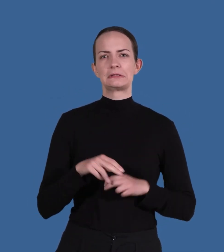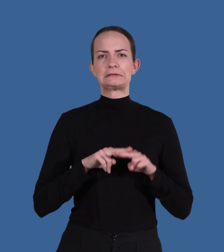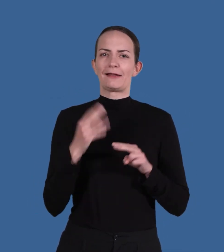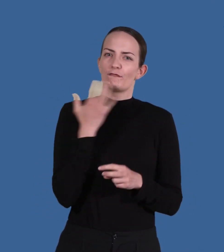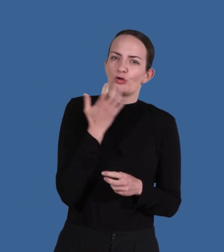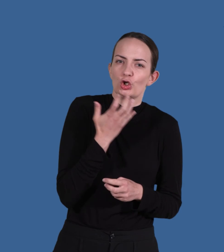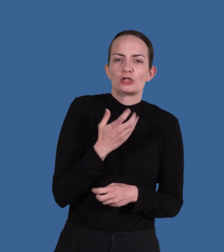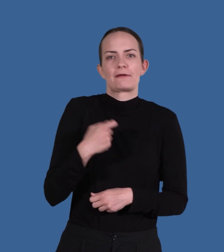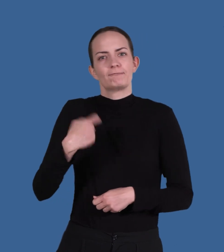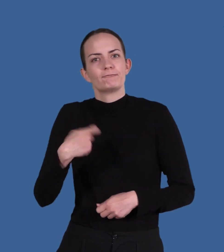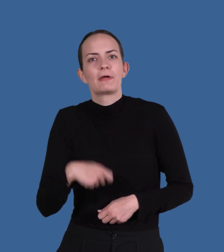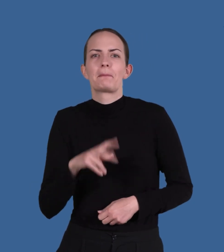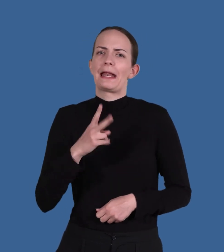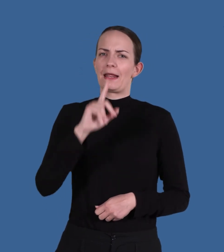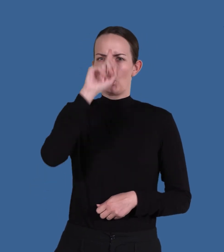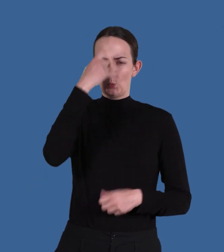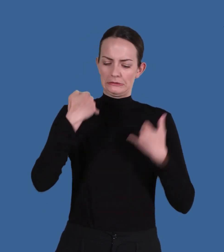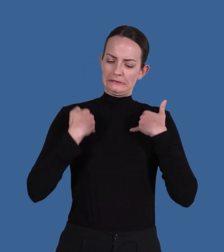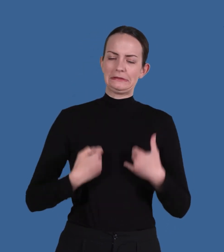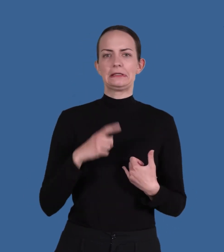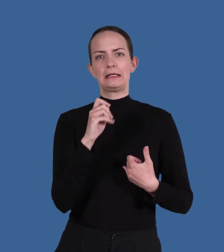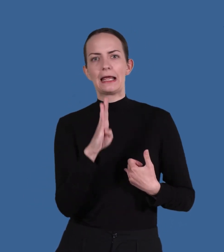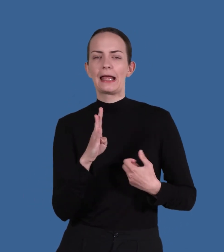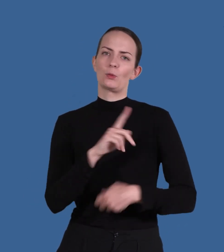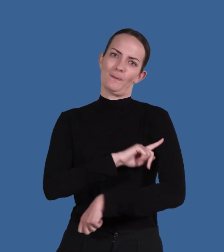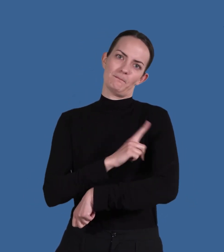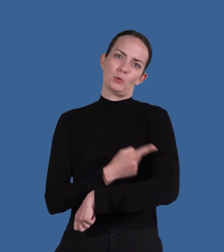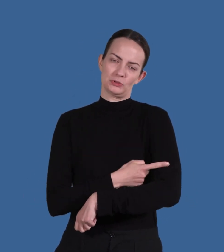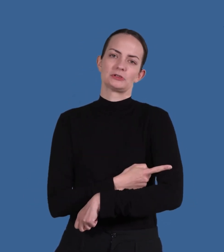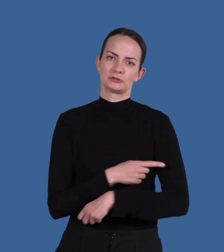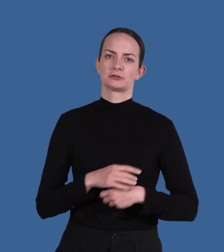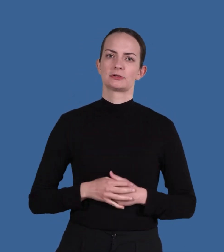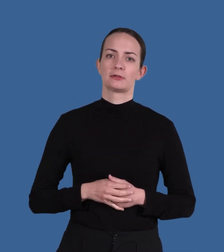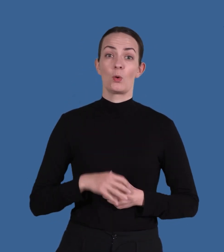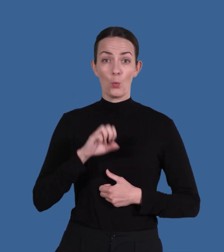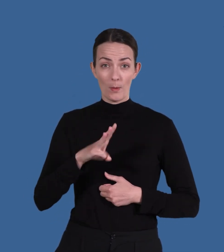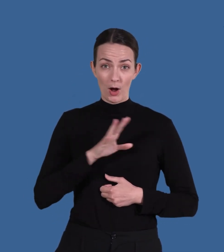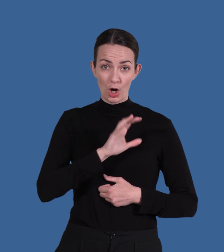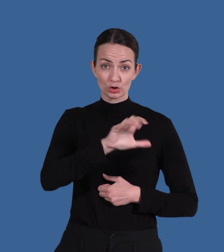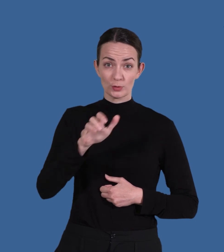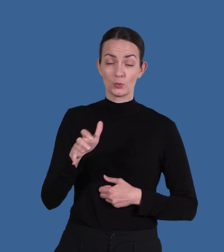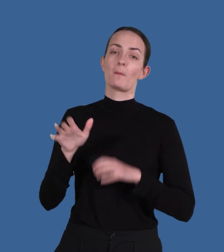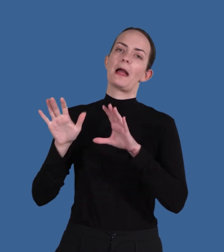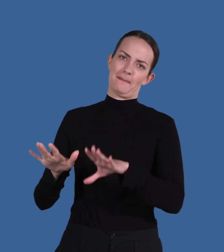frysa, få feber eller få ont i lederna och musklerna Stanna hemma så länge du har symtom